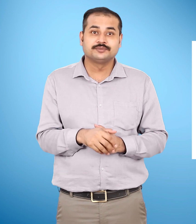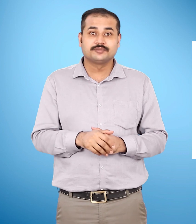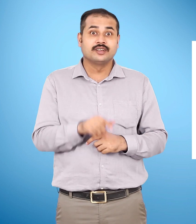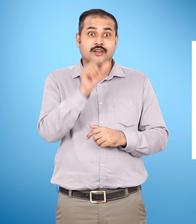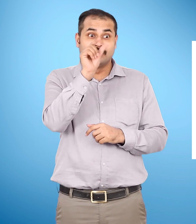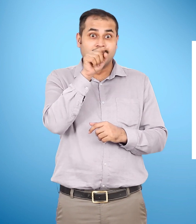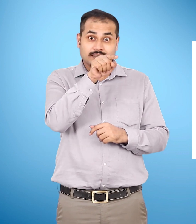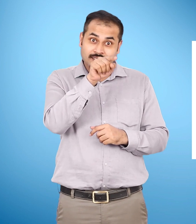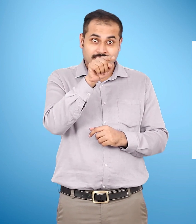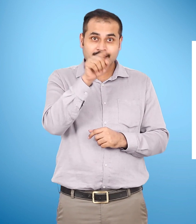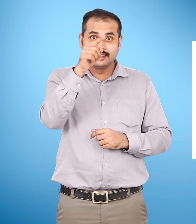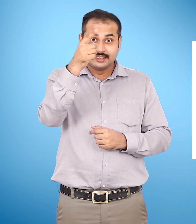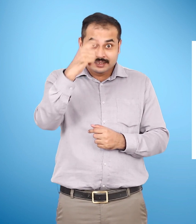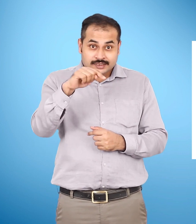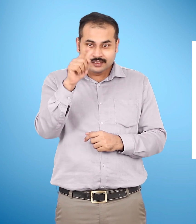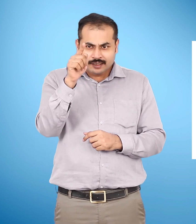उनके नीचे रेखा खीचो